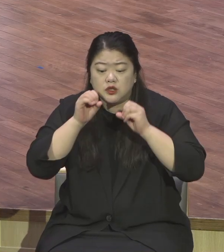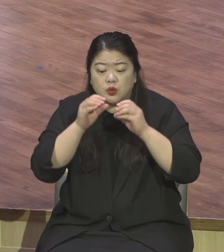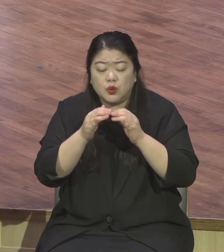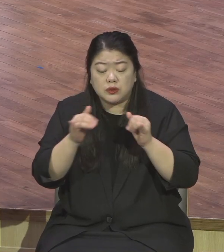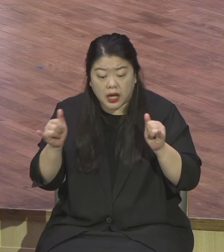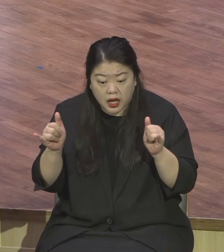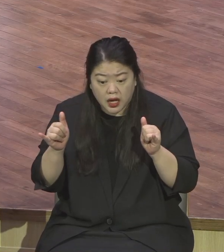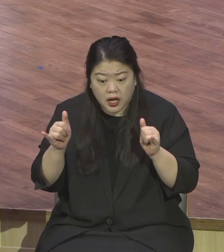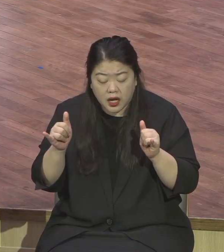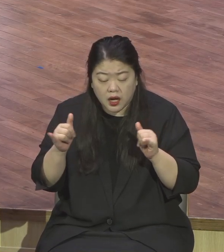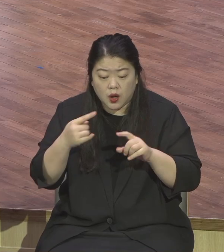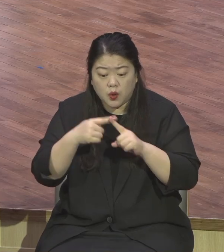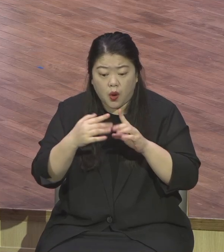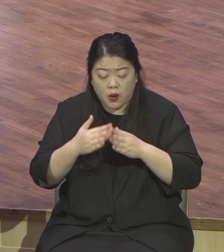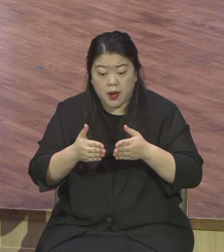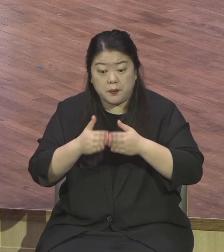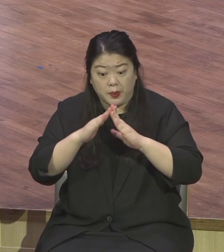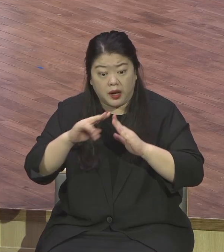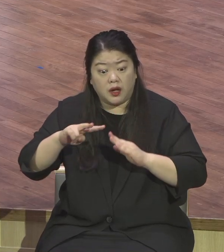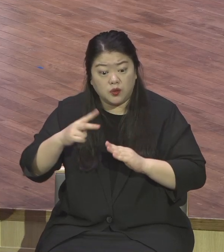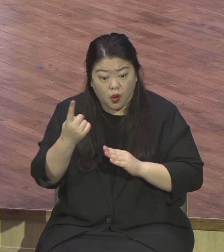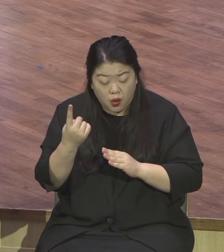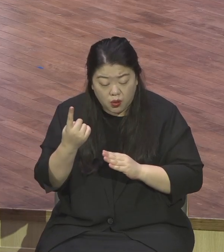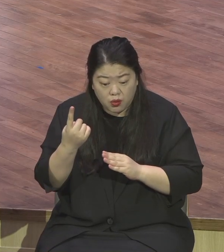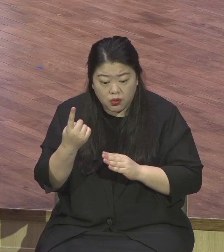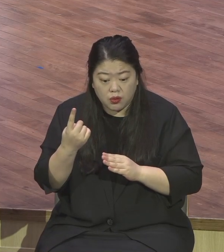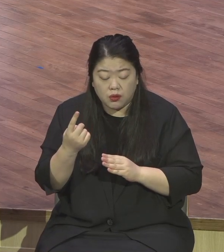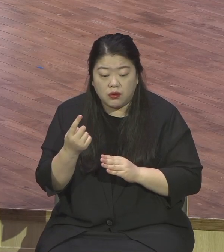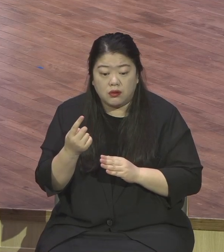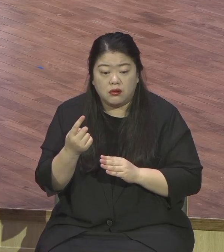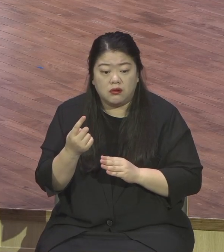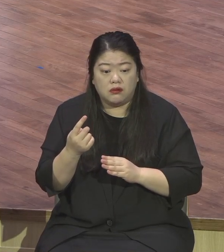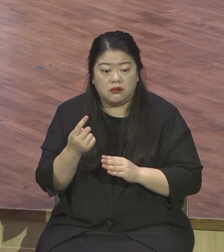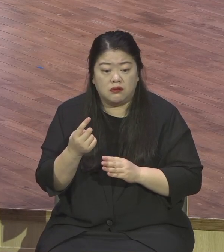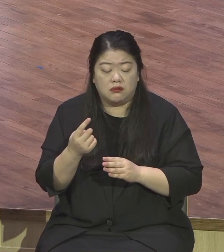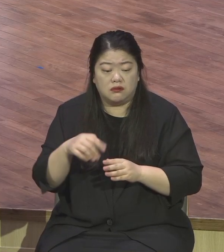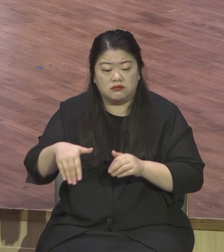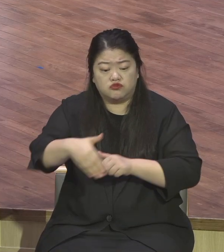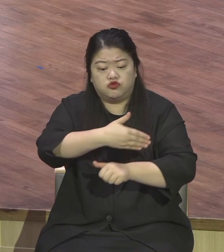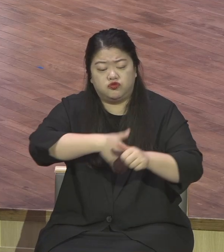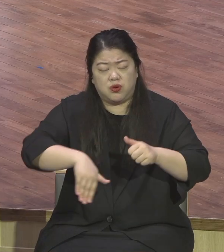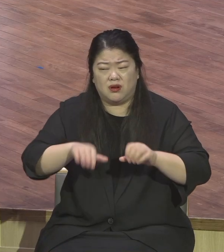형님이 많이 약해졌네 그 소리 하더라고